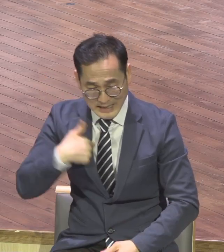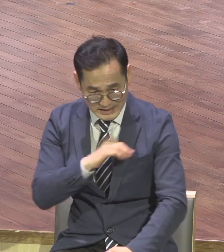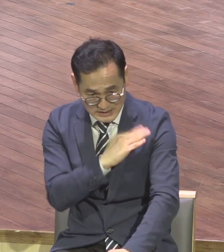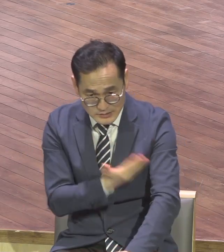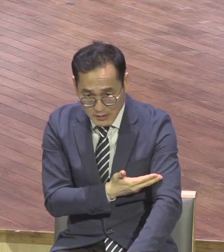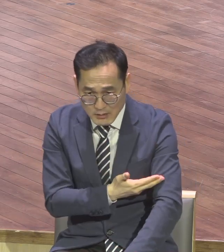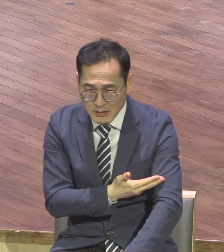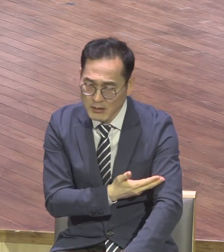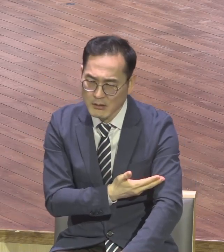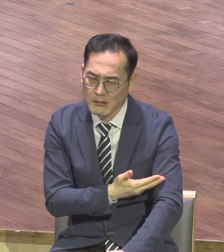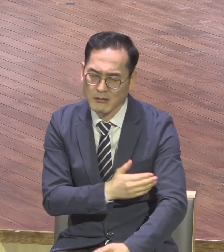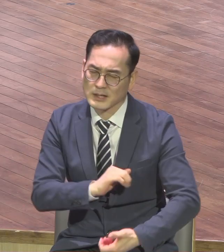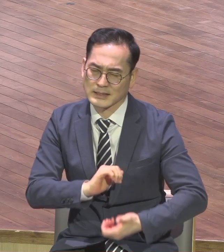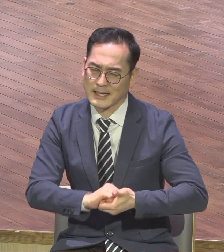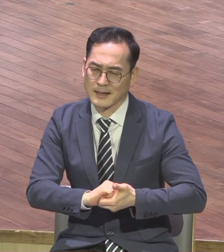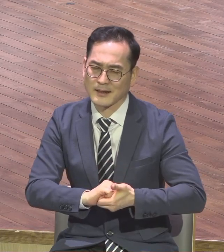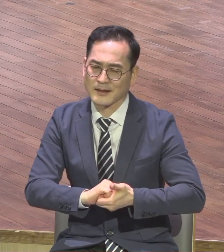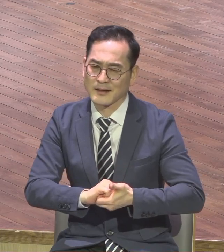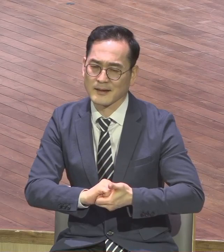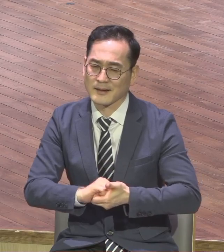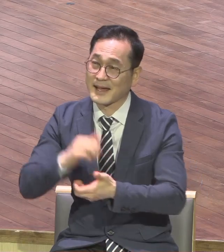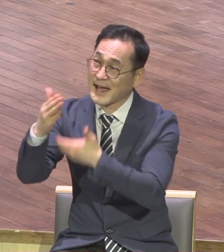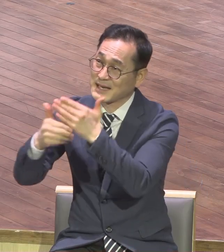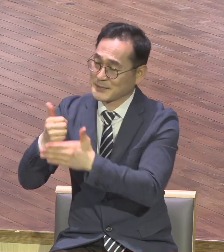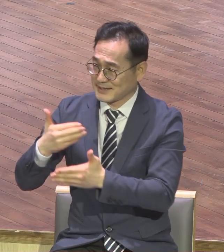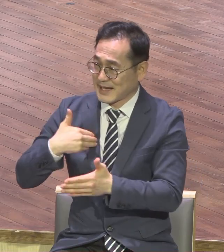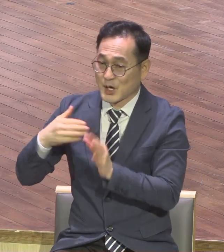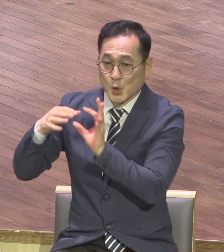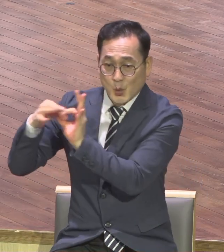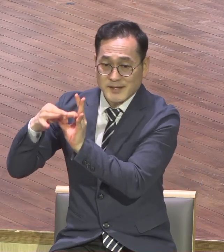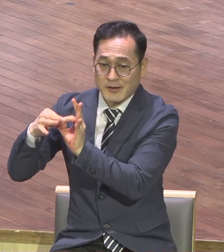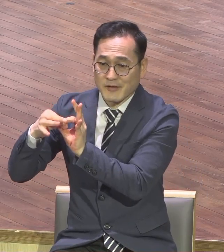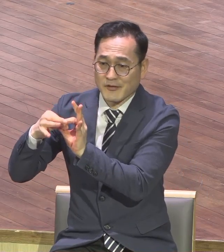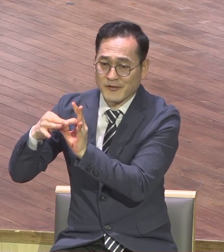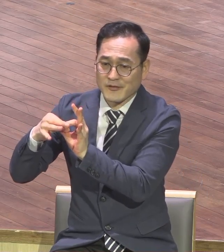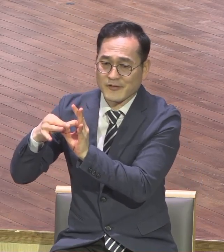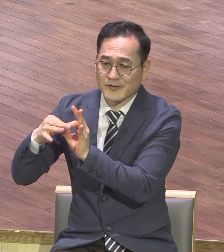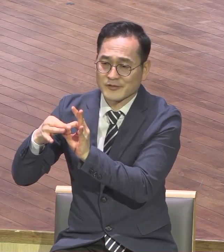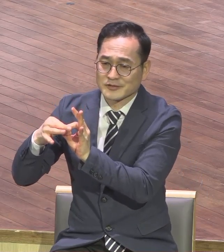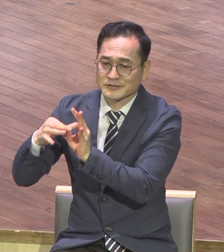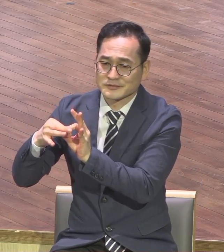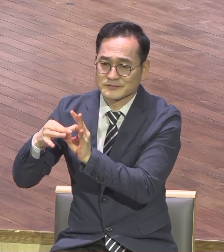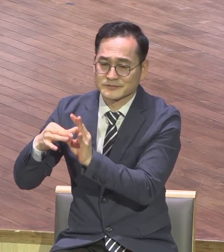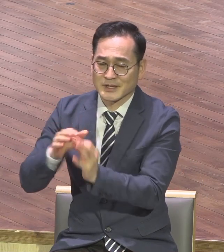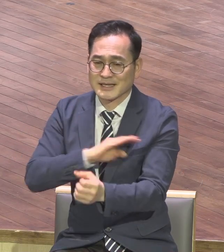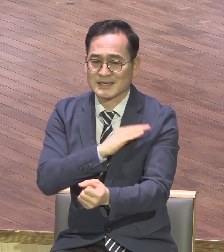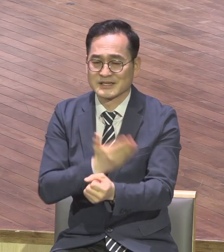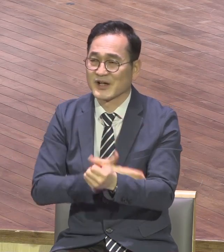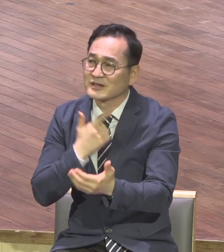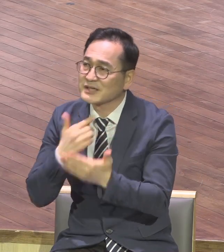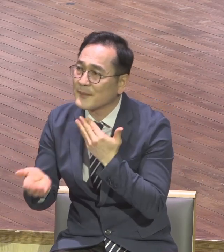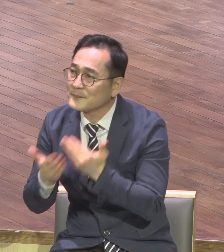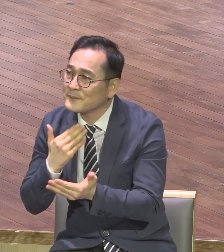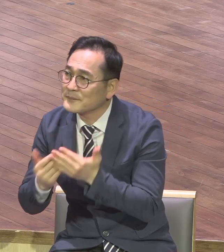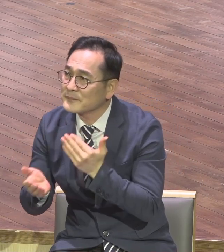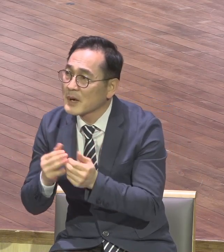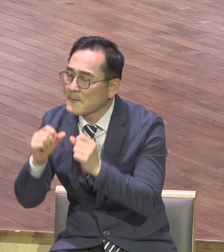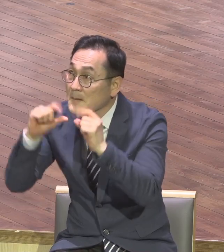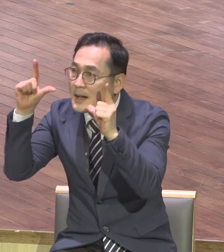하나님이 나를 통해서 하시는 능력을 처음 하게 되는 이것이 신앙생활이에요 오늘